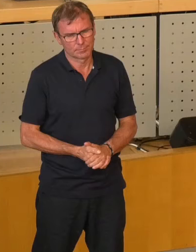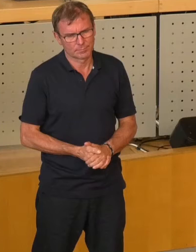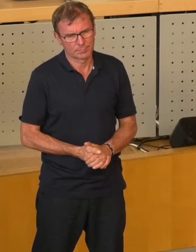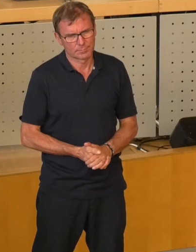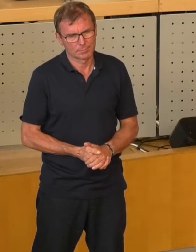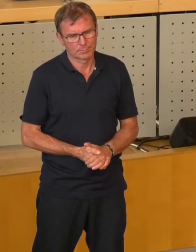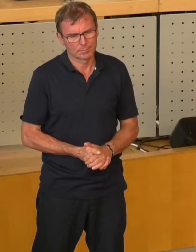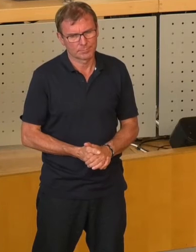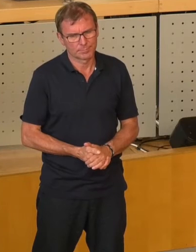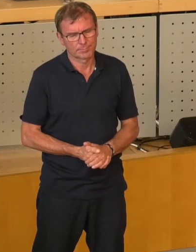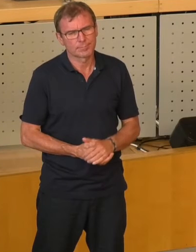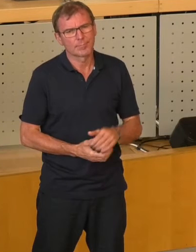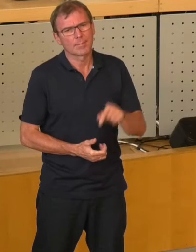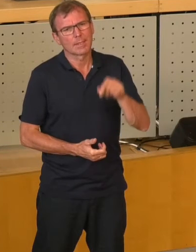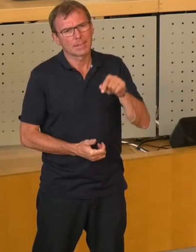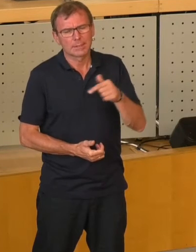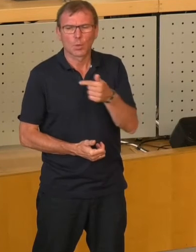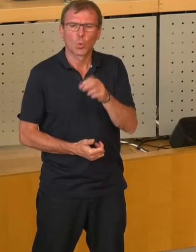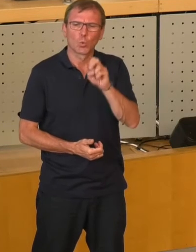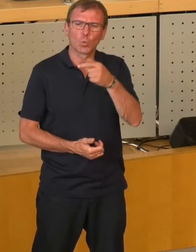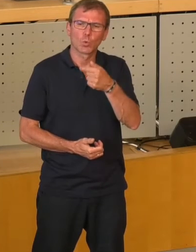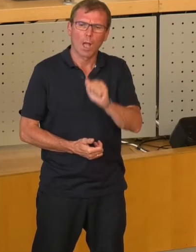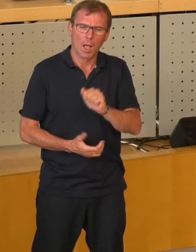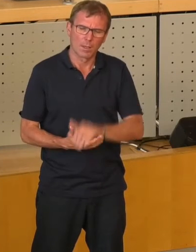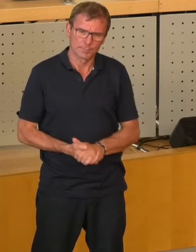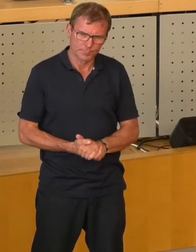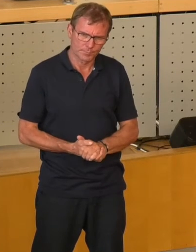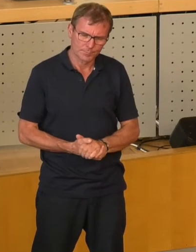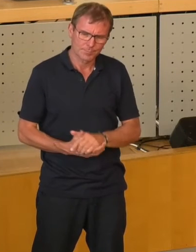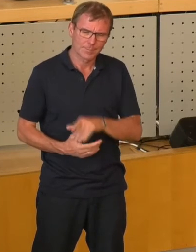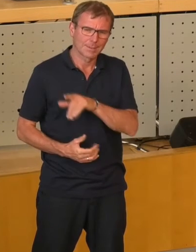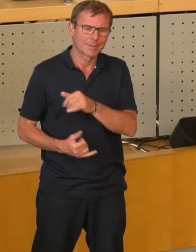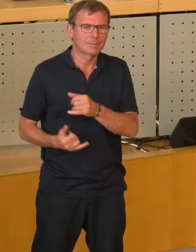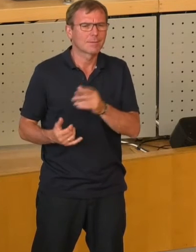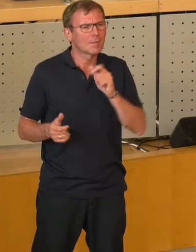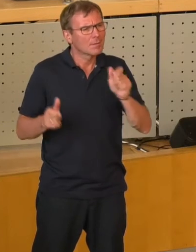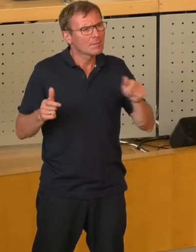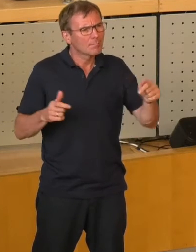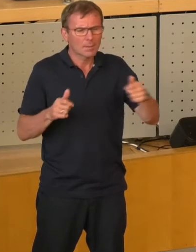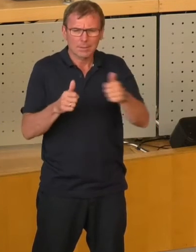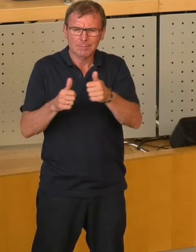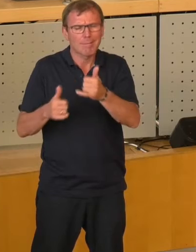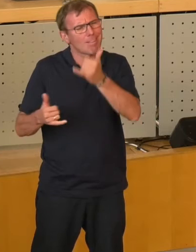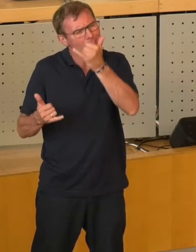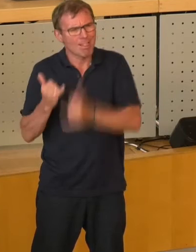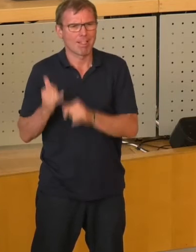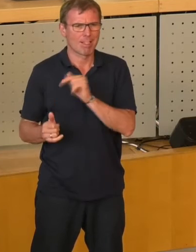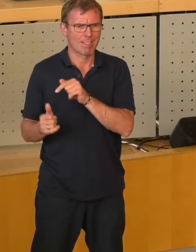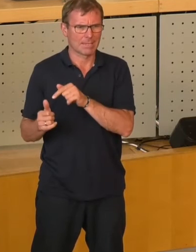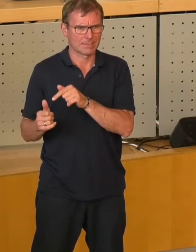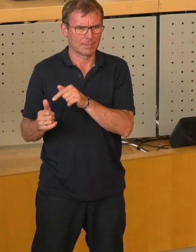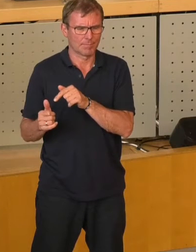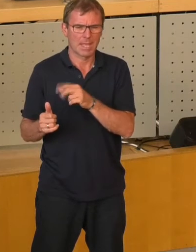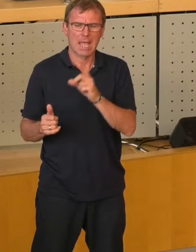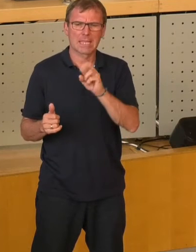Jetzt zur TÜGA. Die TÜGA ist die letzte verbliebene Beteiligung in